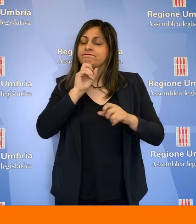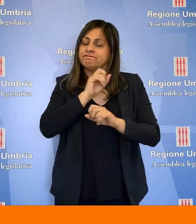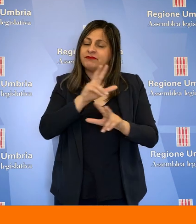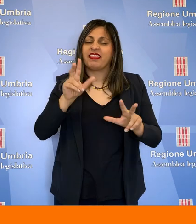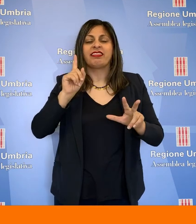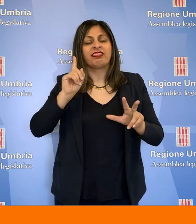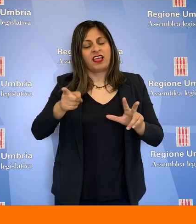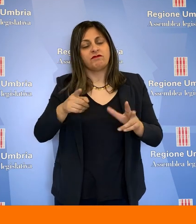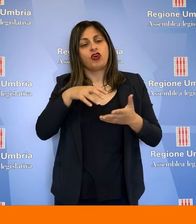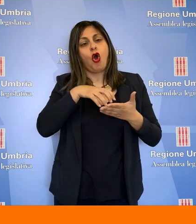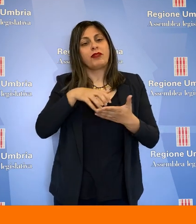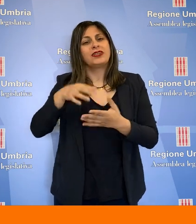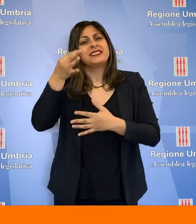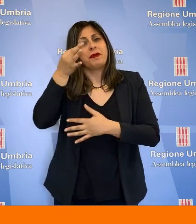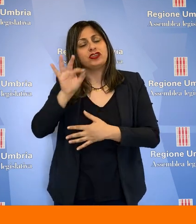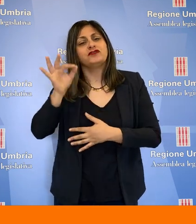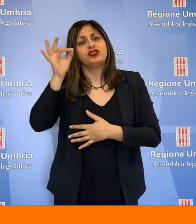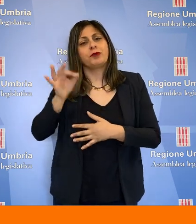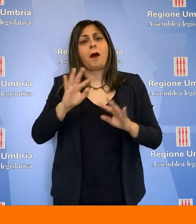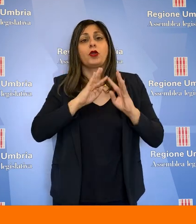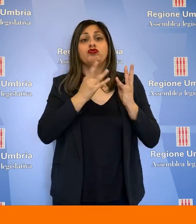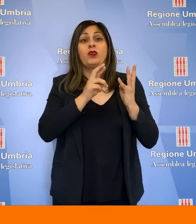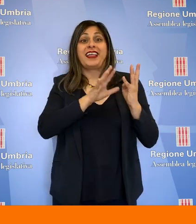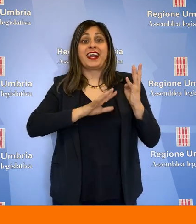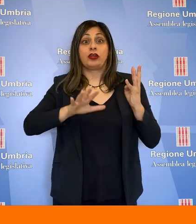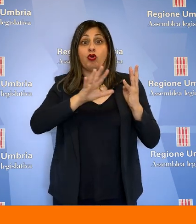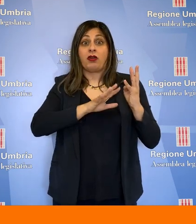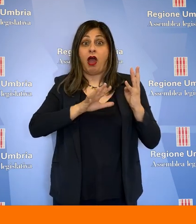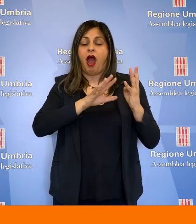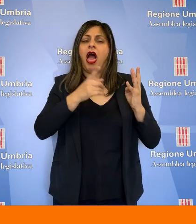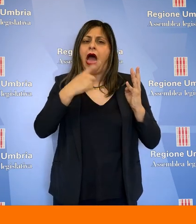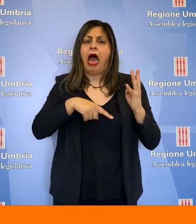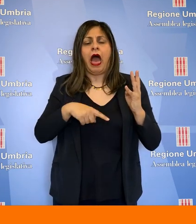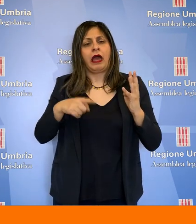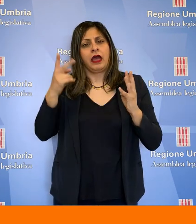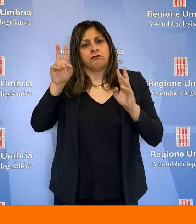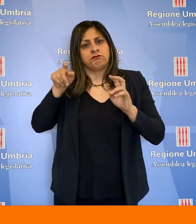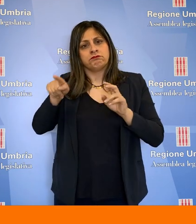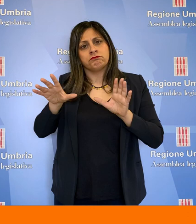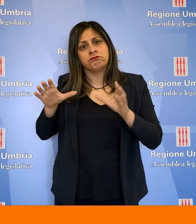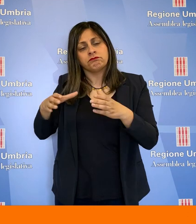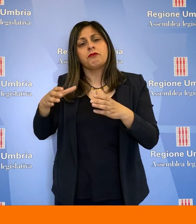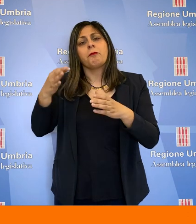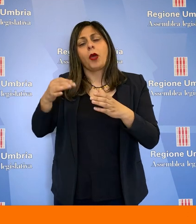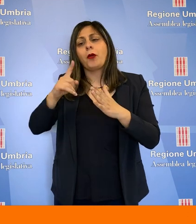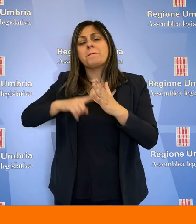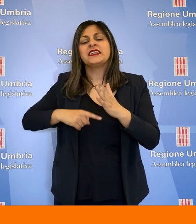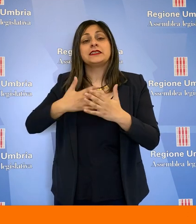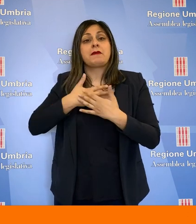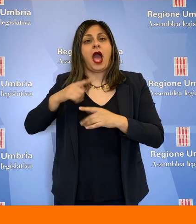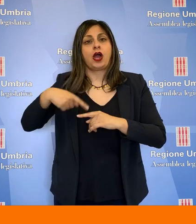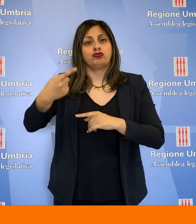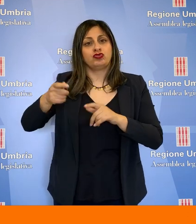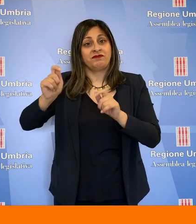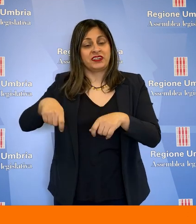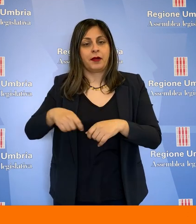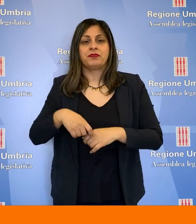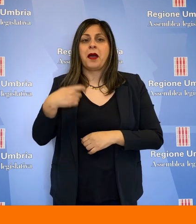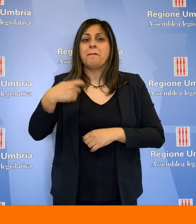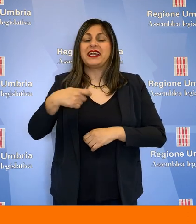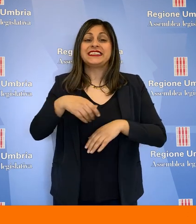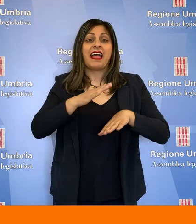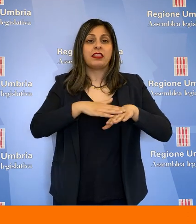Importante la dichiarazione a margine degli interventi degli operatori di Stefano Pastorelli, capogruppo della Lega, che ha annunciato